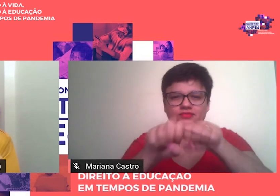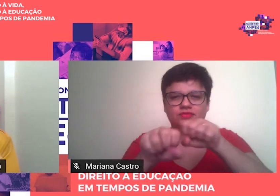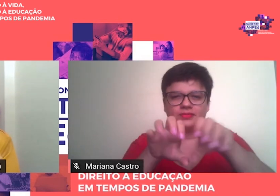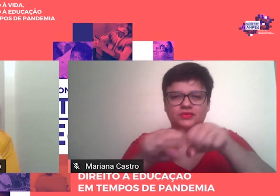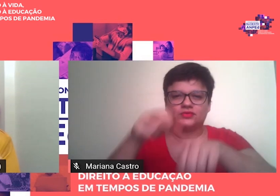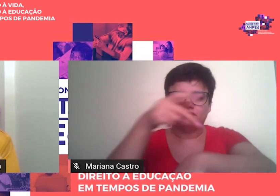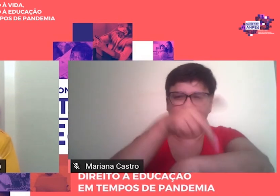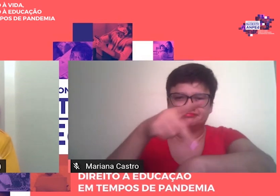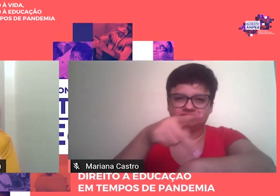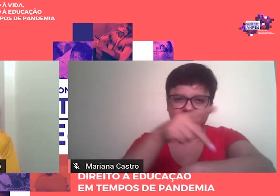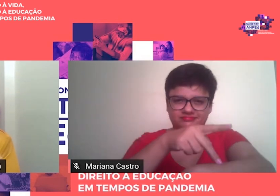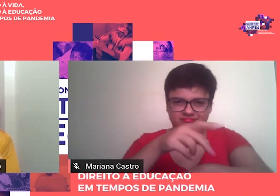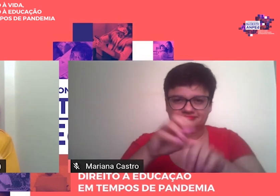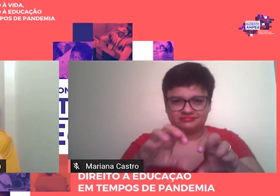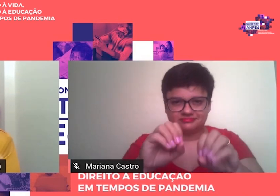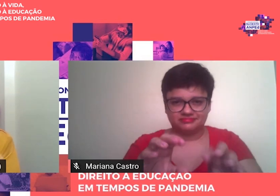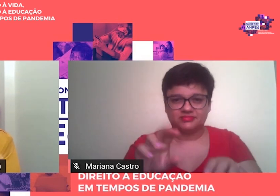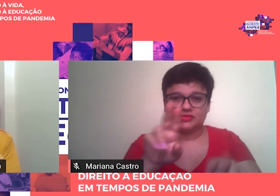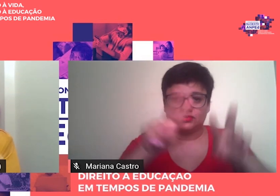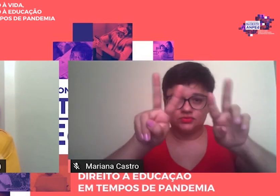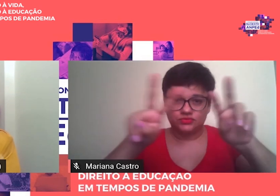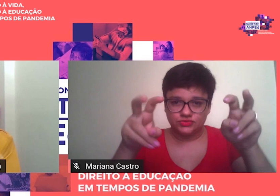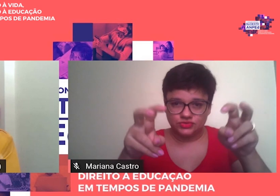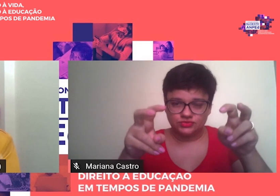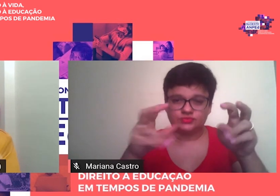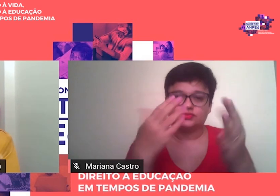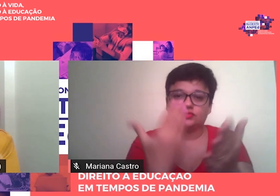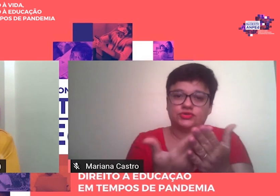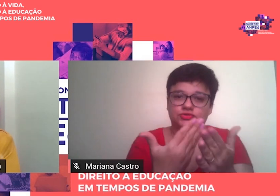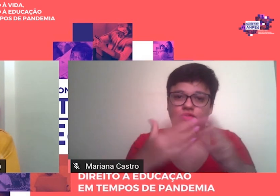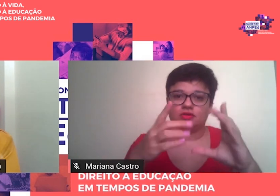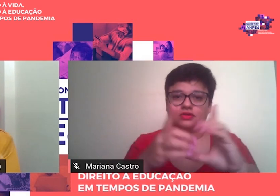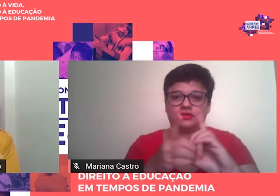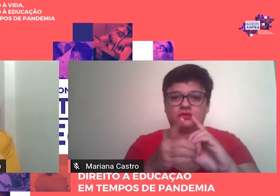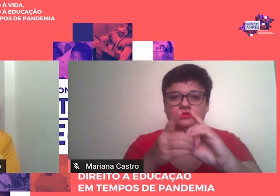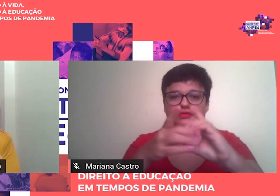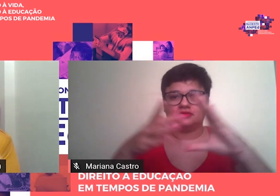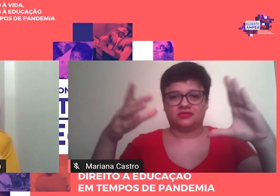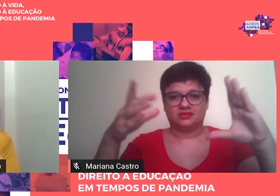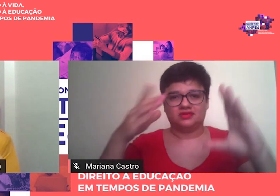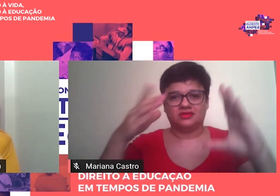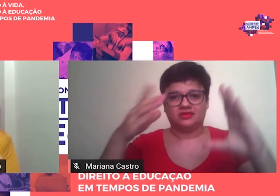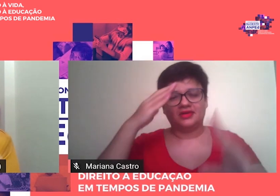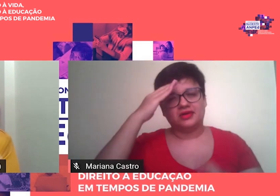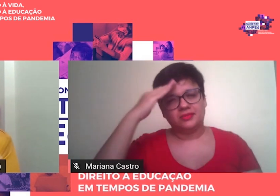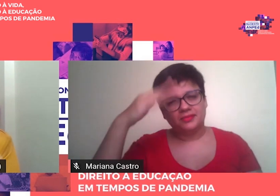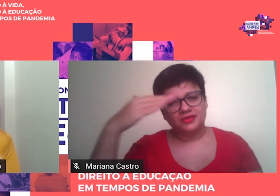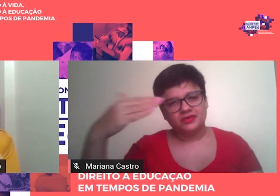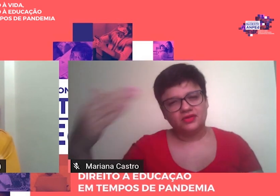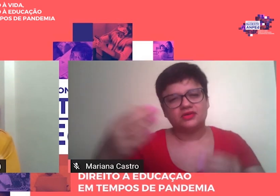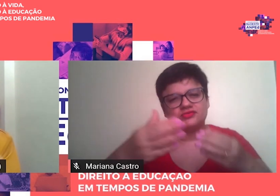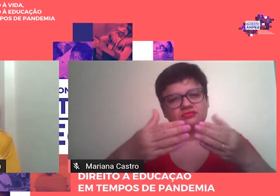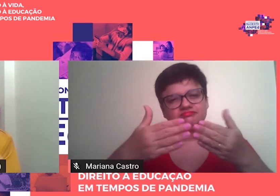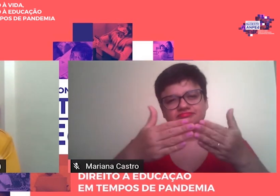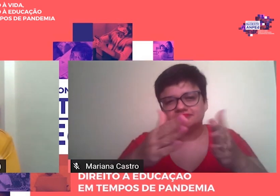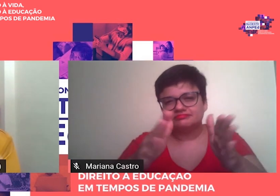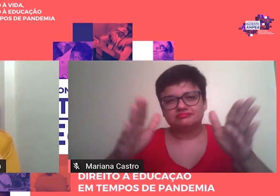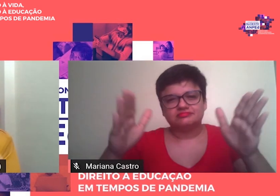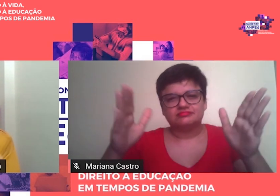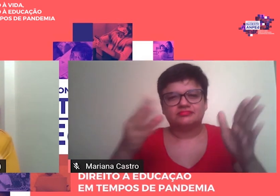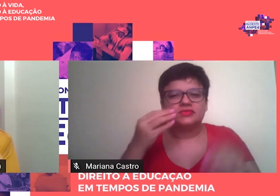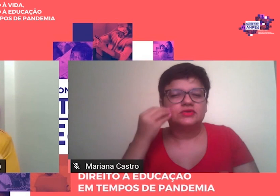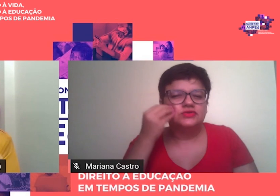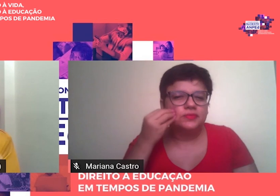Escola E democracia Uma homenagem Que também Destaca A vasta E ampla Experiência De Demirval